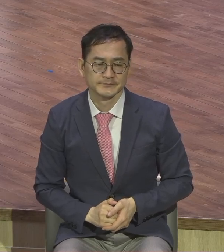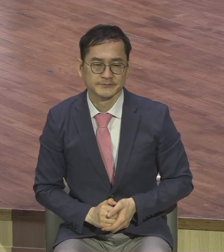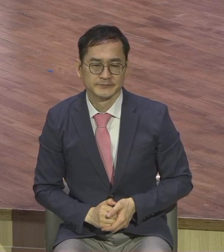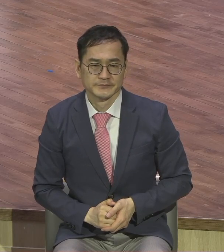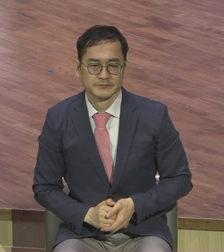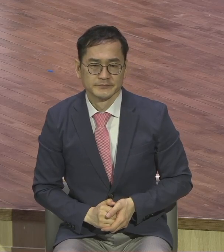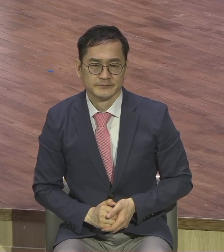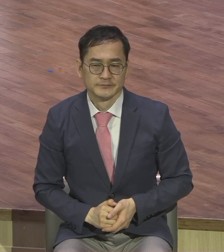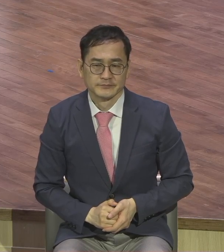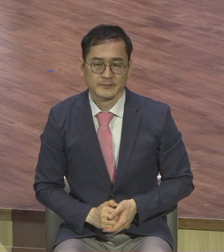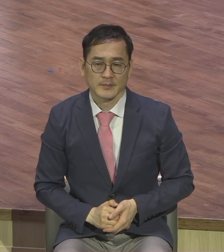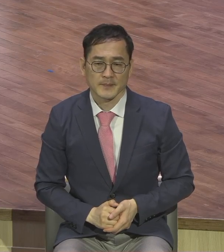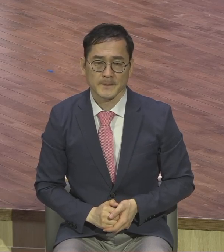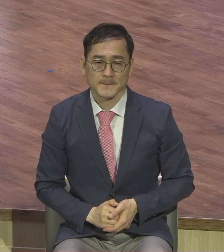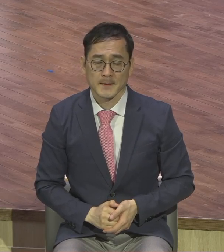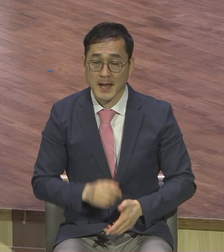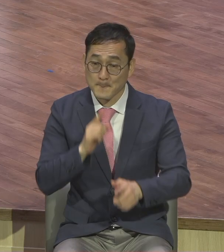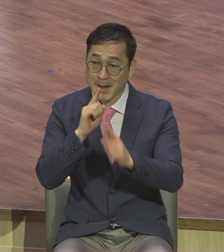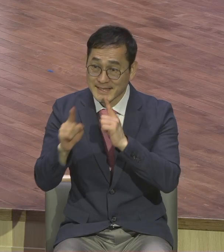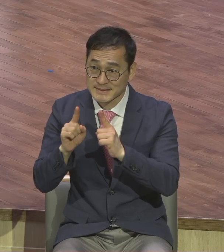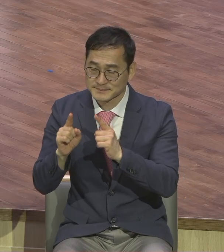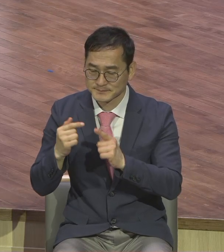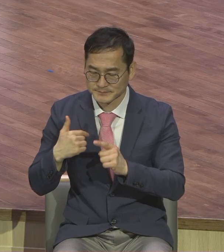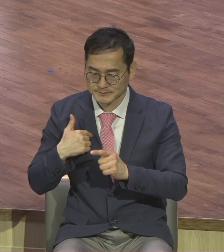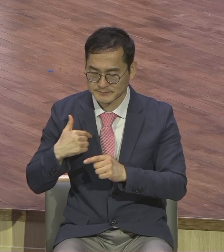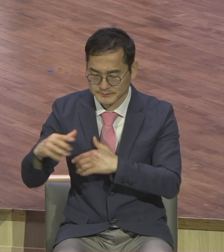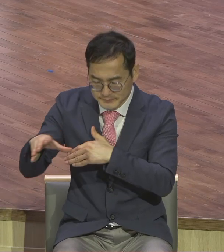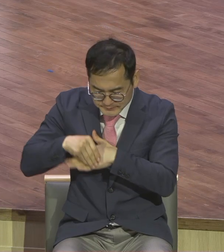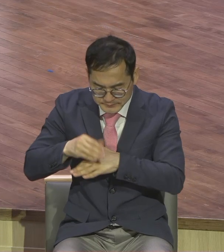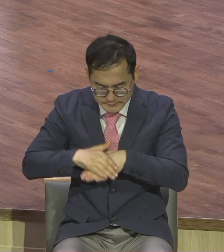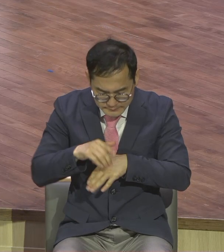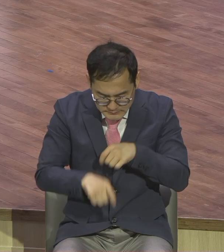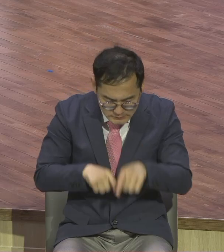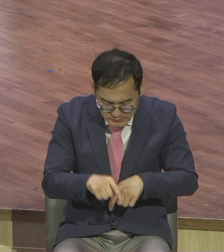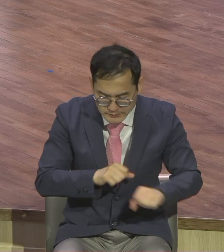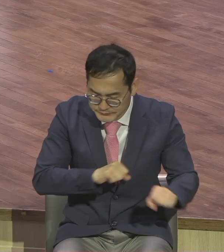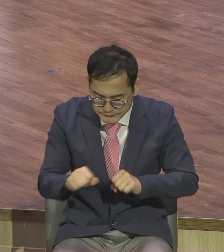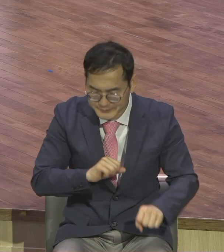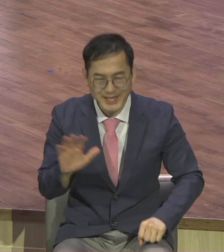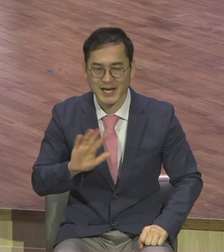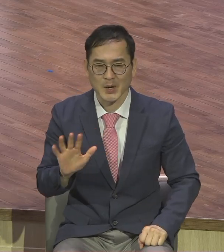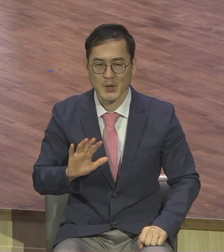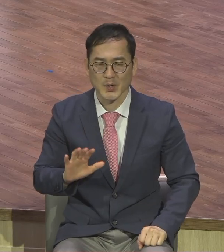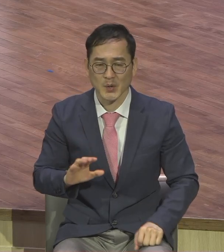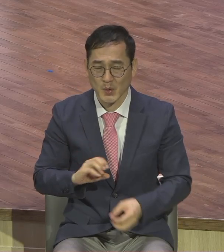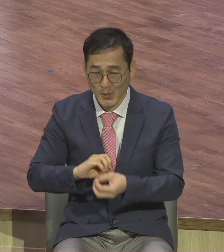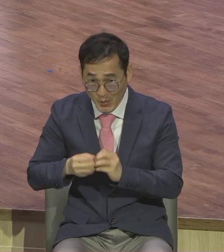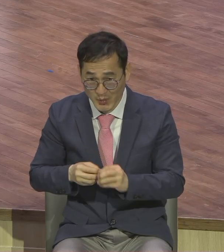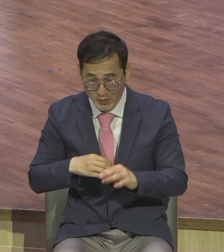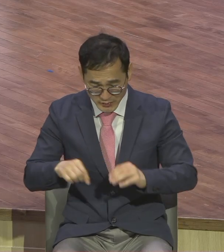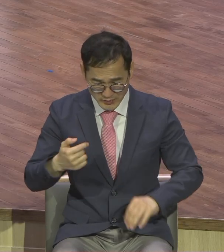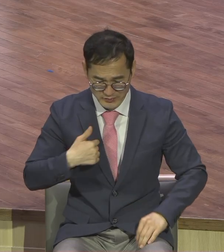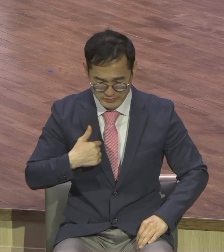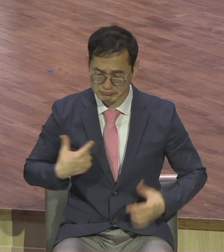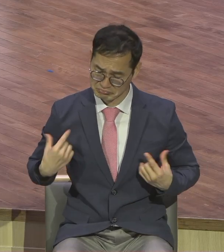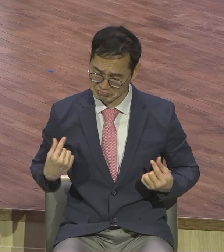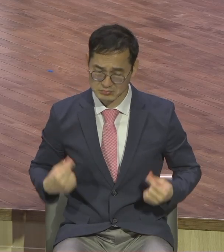말씀을 자신이 적용한 것이 아니고 말씀을 오용을 해가지고 참 다른 사람에게 말씀을 적용하고